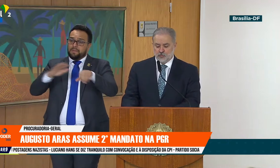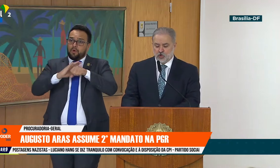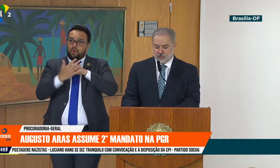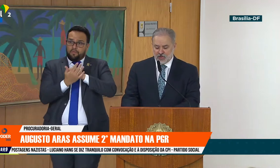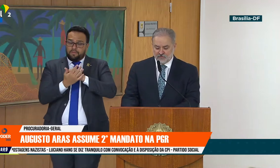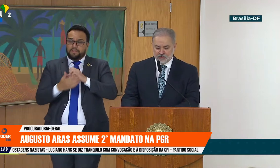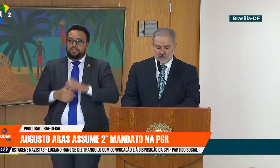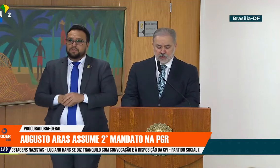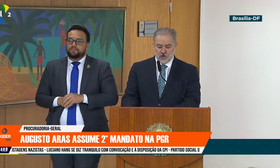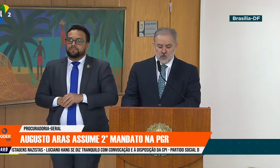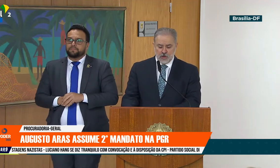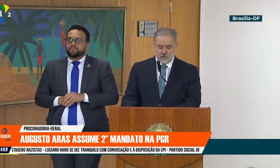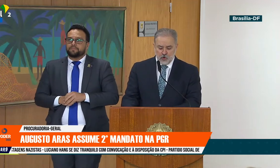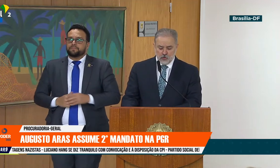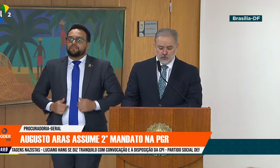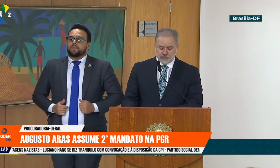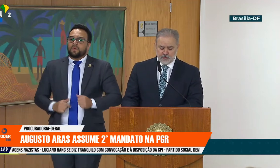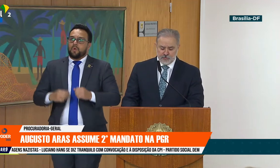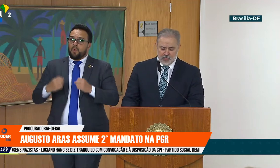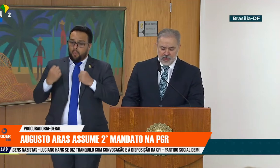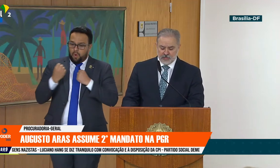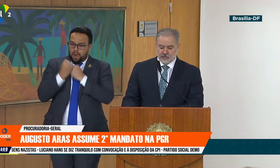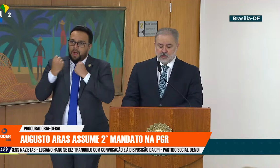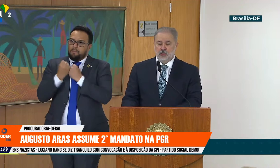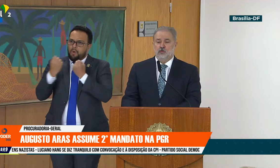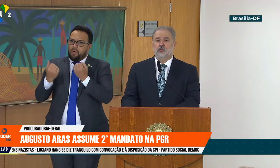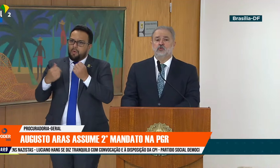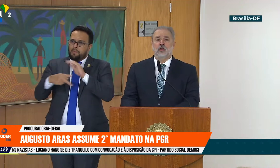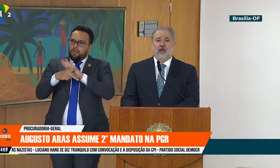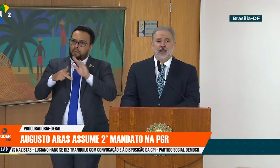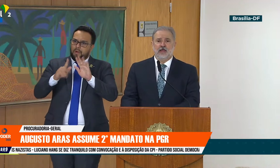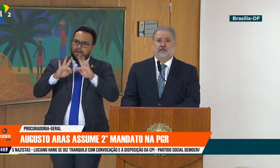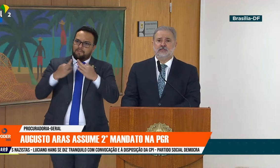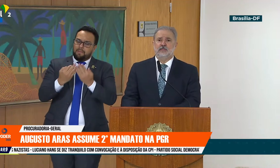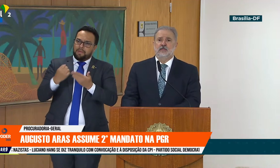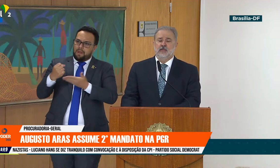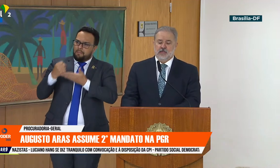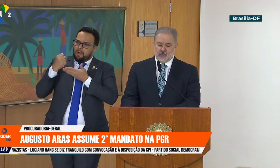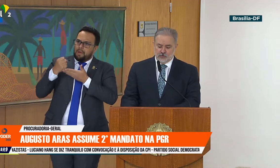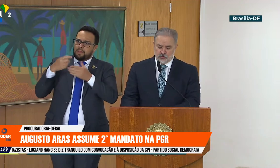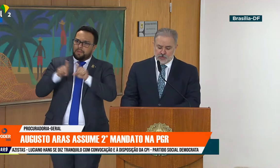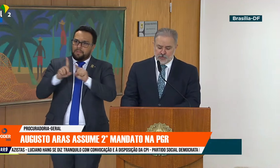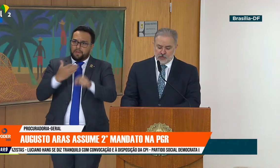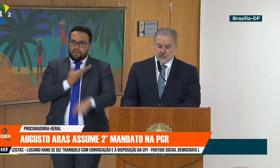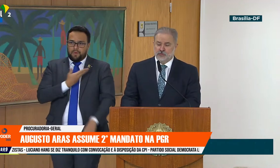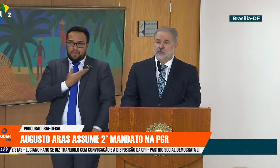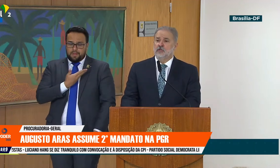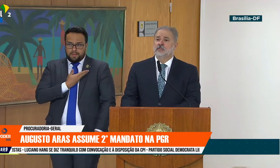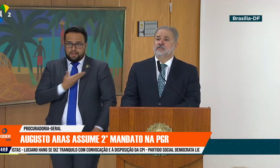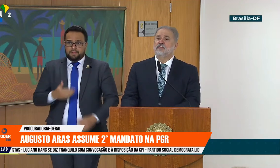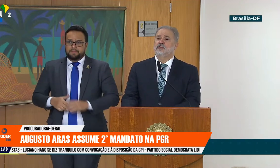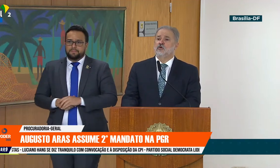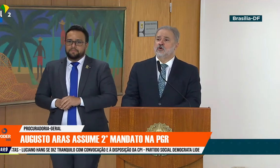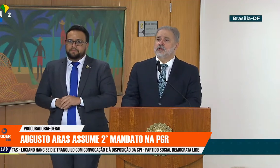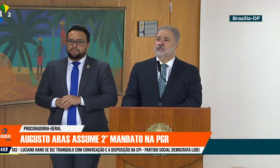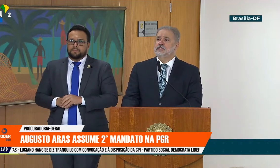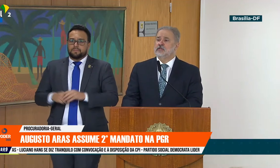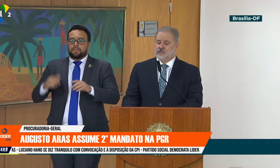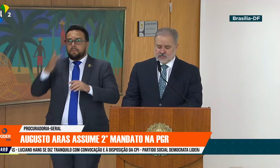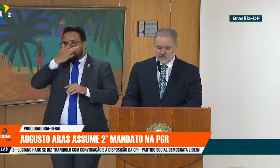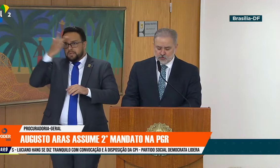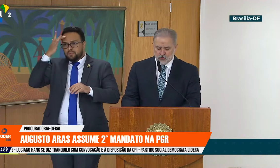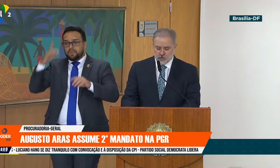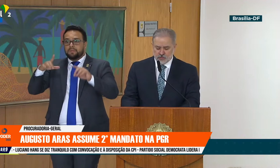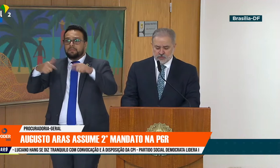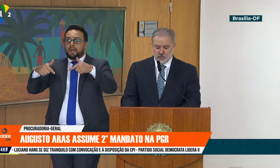suportáveis com apoio dos familiares, dos colegas e dos amigos, servidores